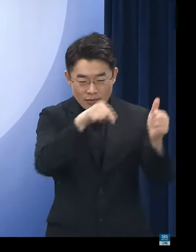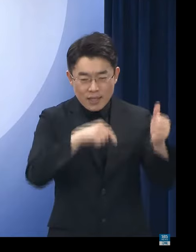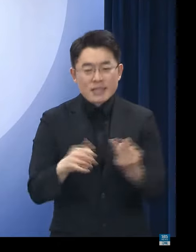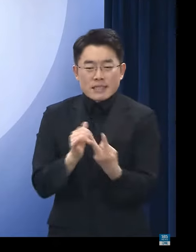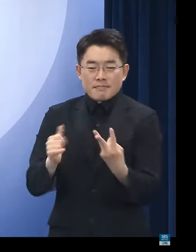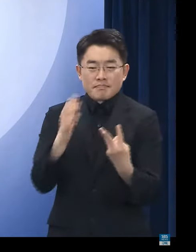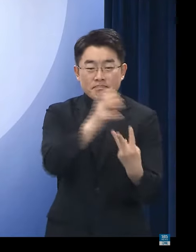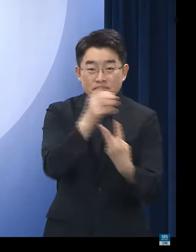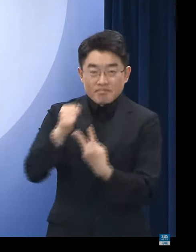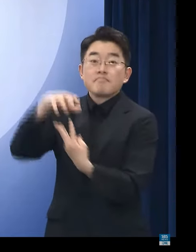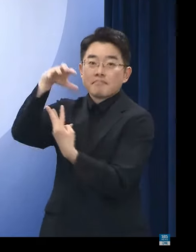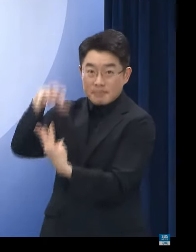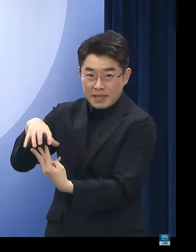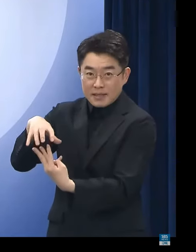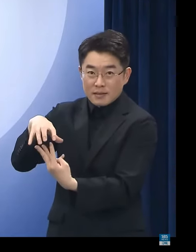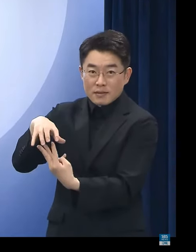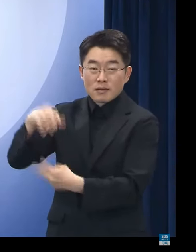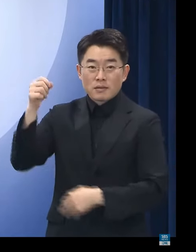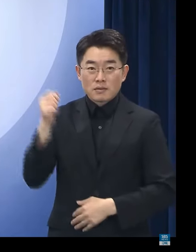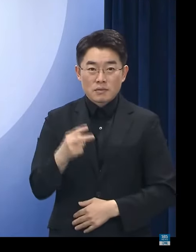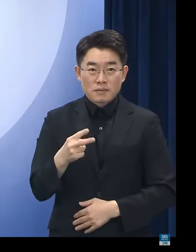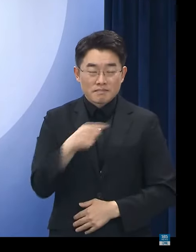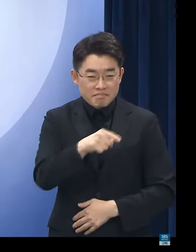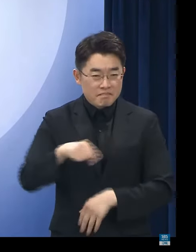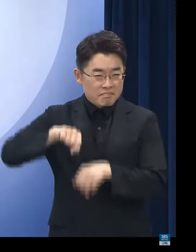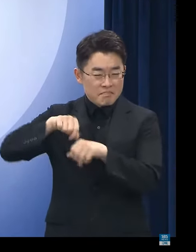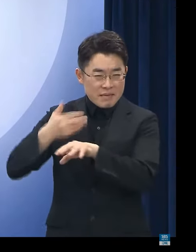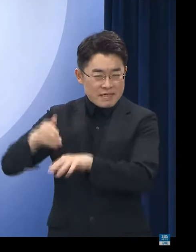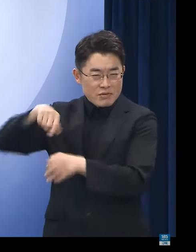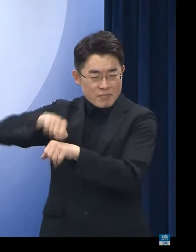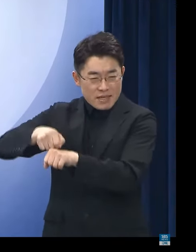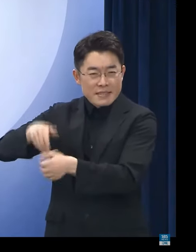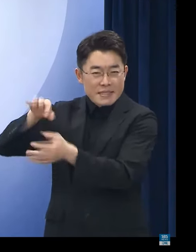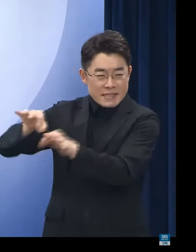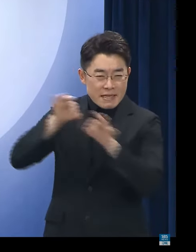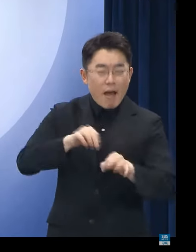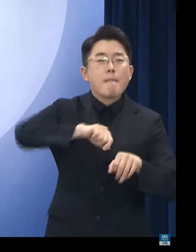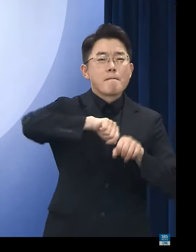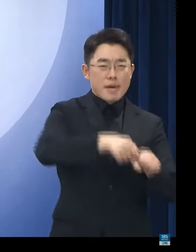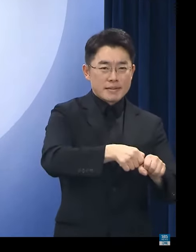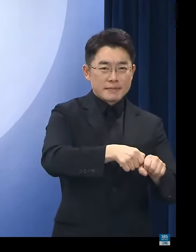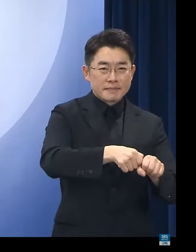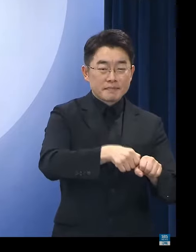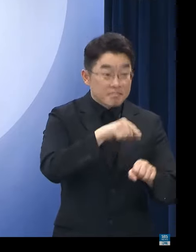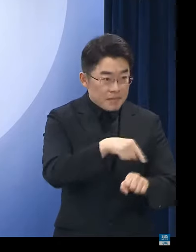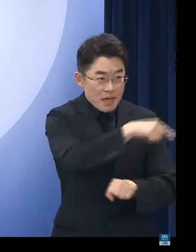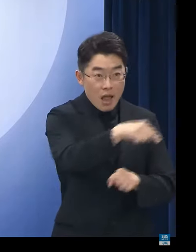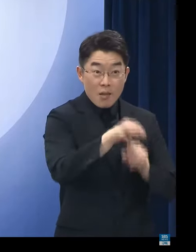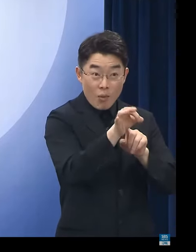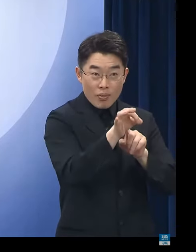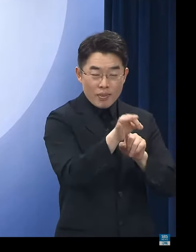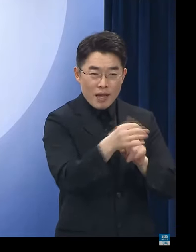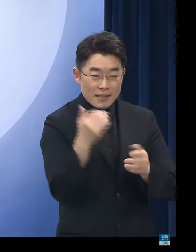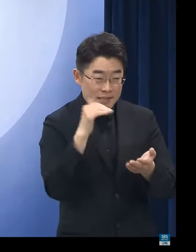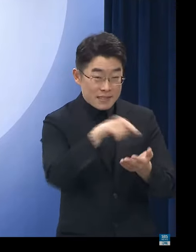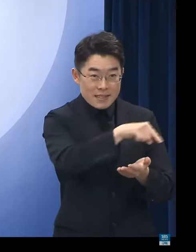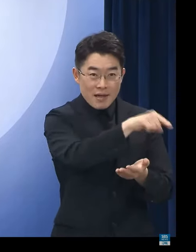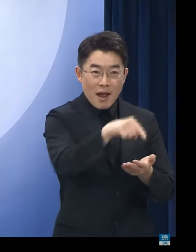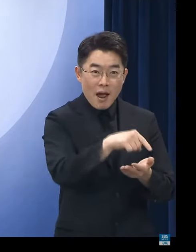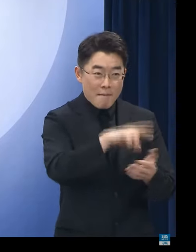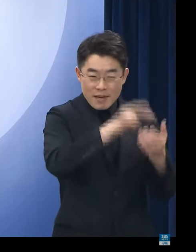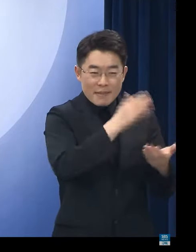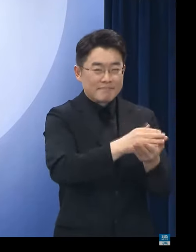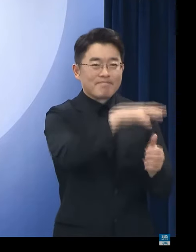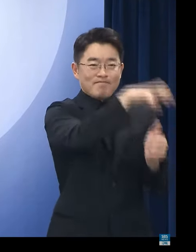구속함과 동시에 범죄 집단 조직죄를 의율하여 범죄 수익을 전액 보전하였고